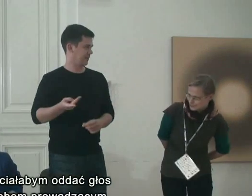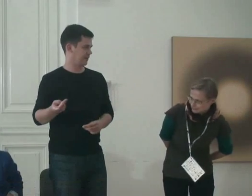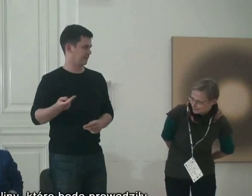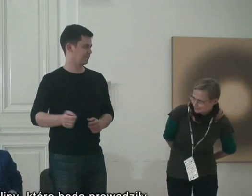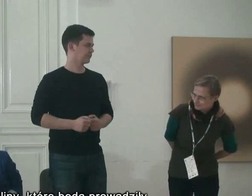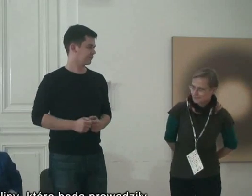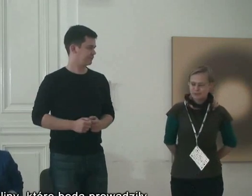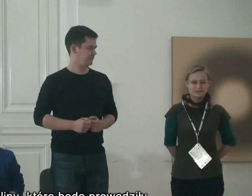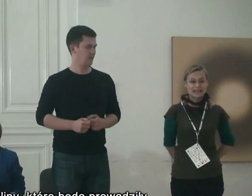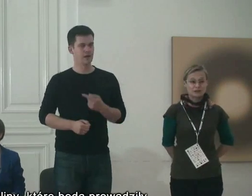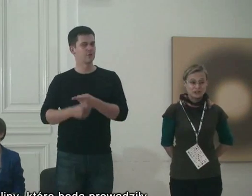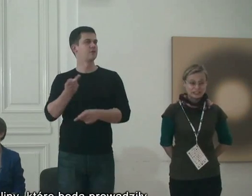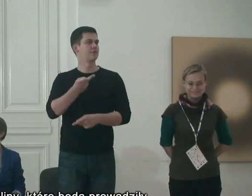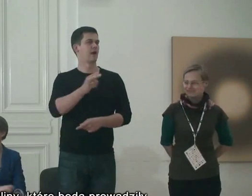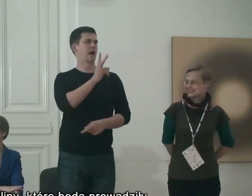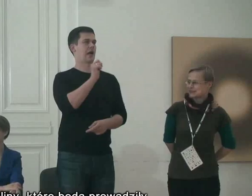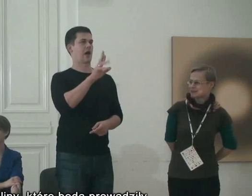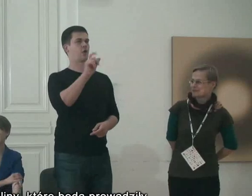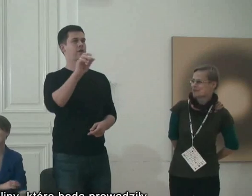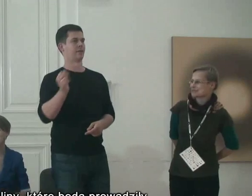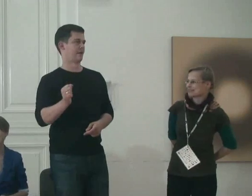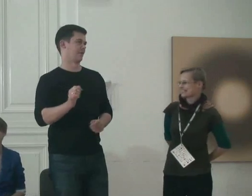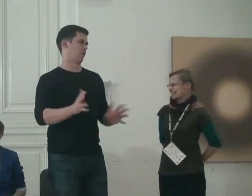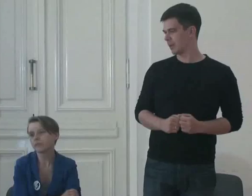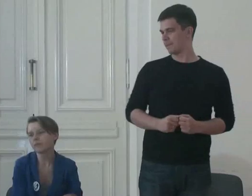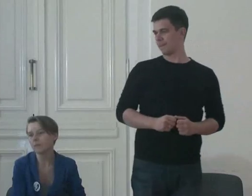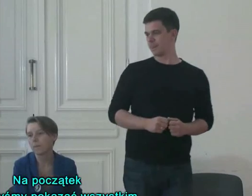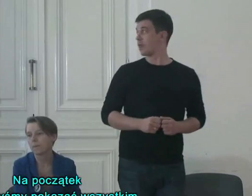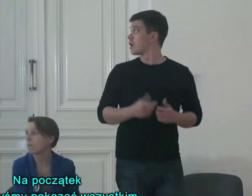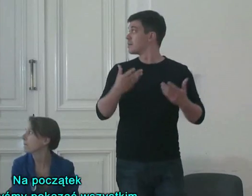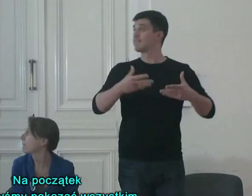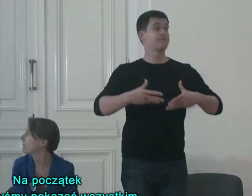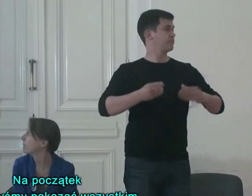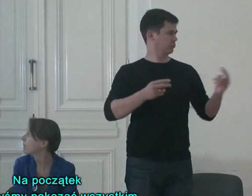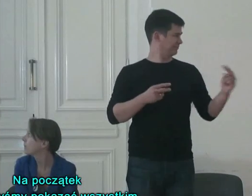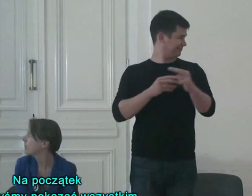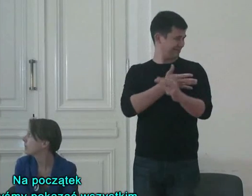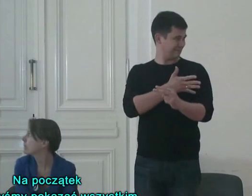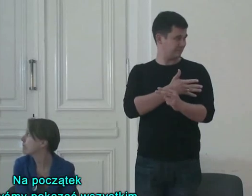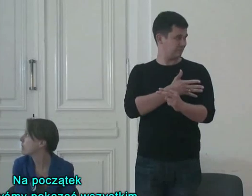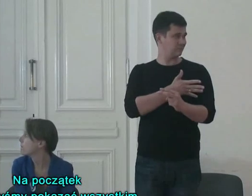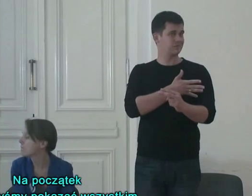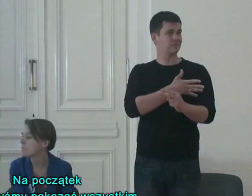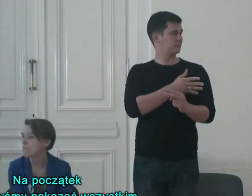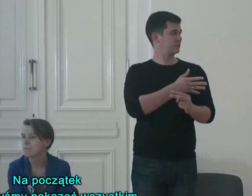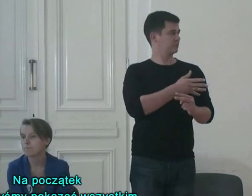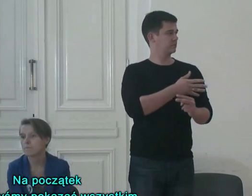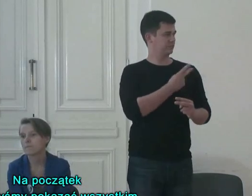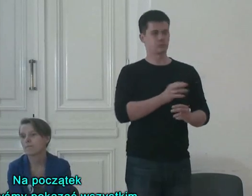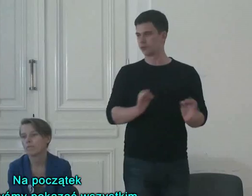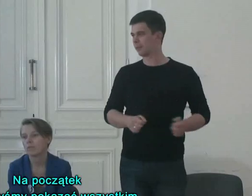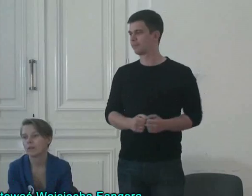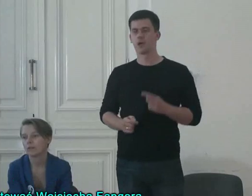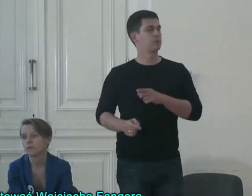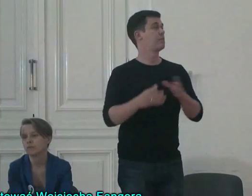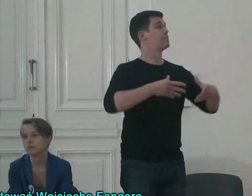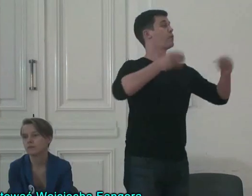prowadzącym. Mamy dwie Karoliny, które będą prowadziły. Na początek chciałybyśmy pokazać wszystkim,